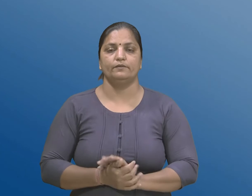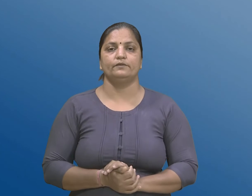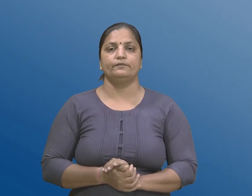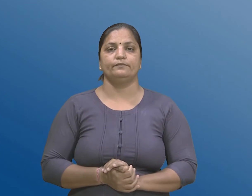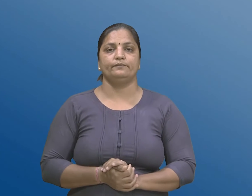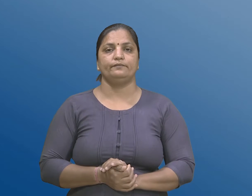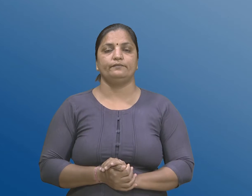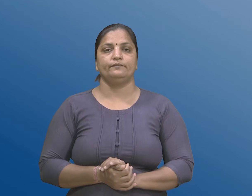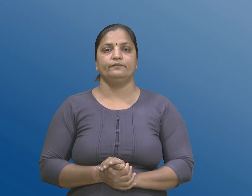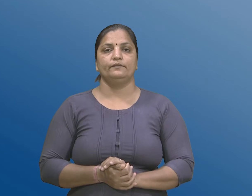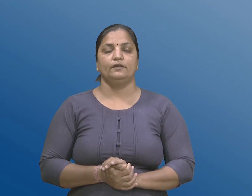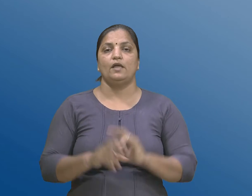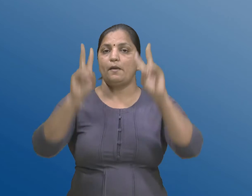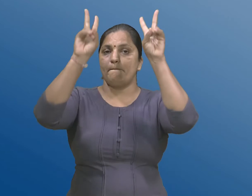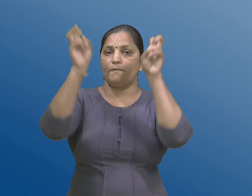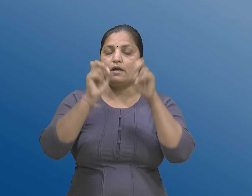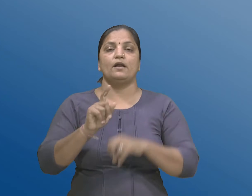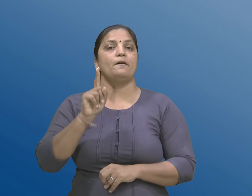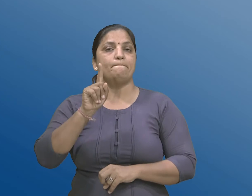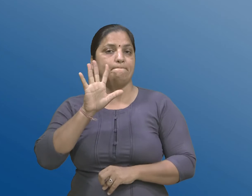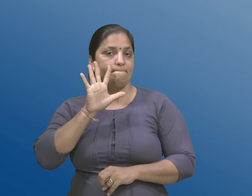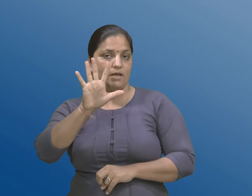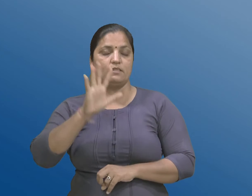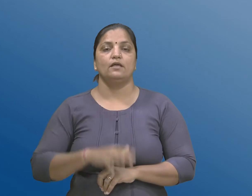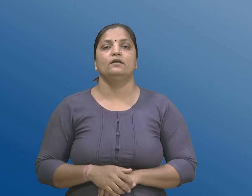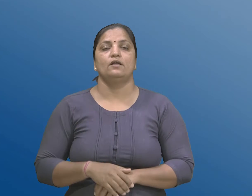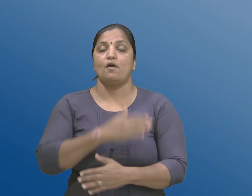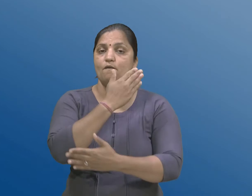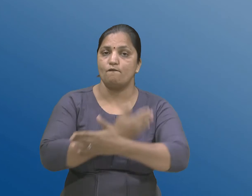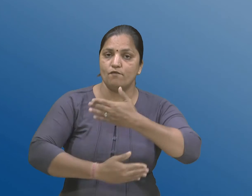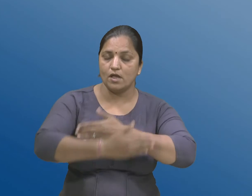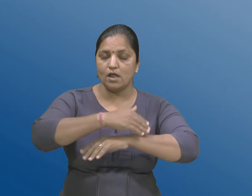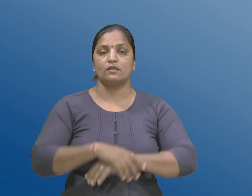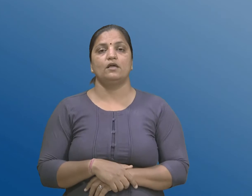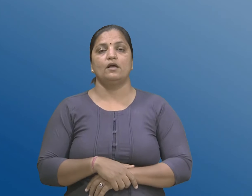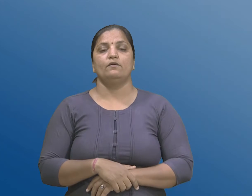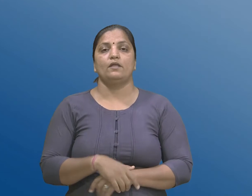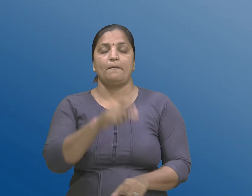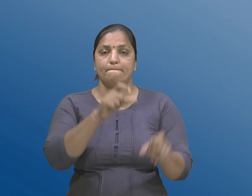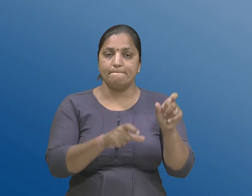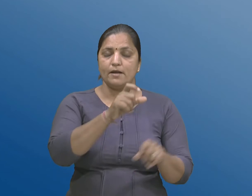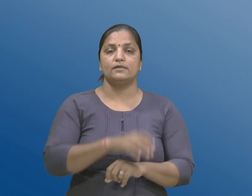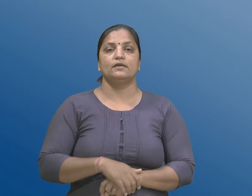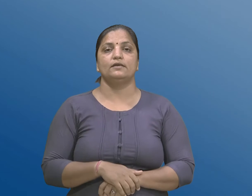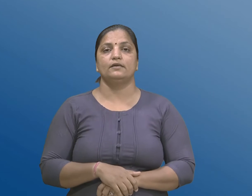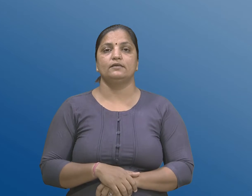प्रक्रण पंदर विकलांगता धरावती व्यक्तियों माटेनी राज्य निधी